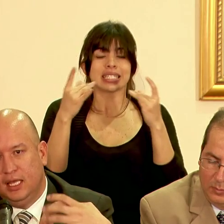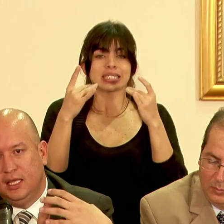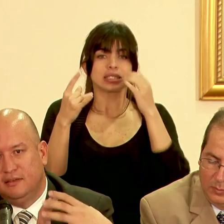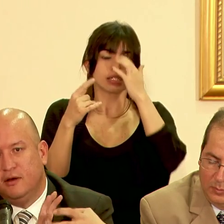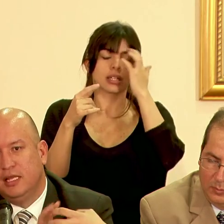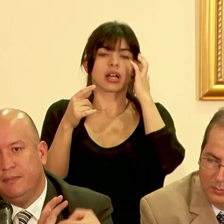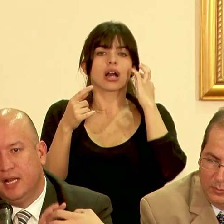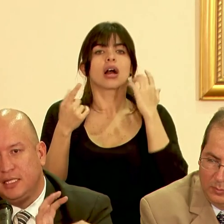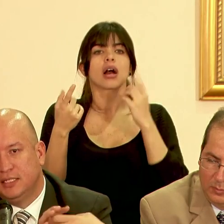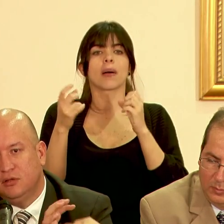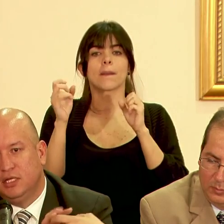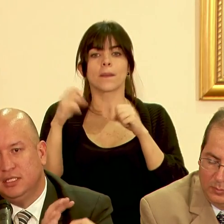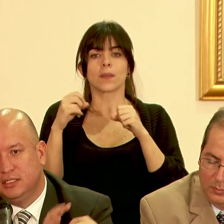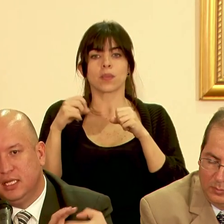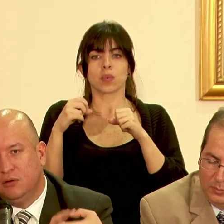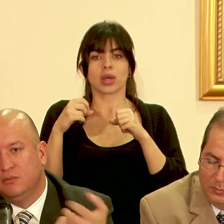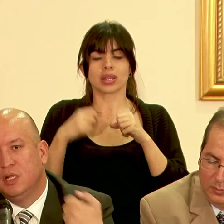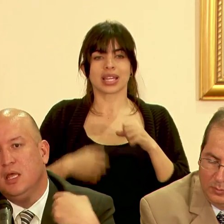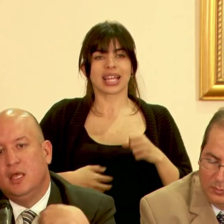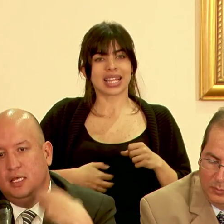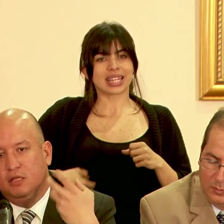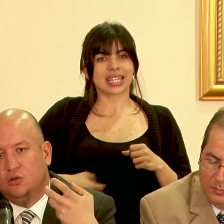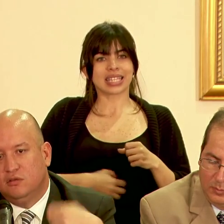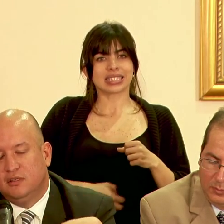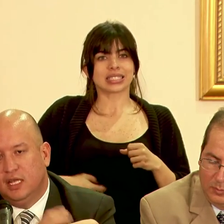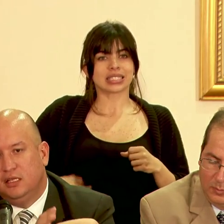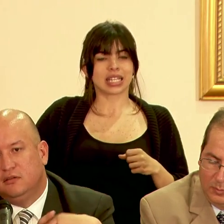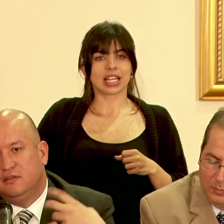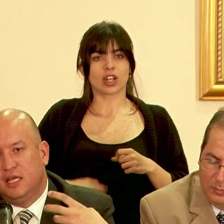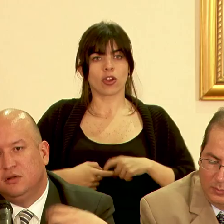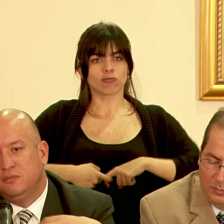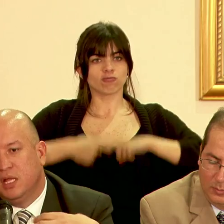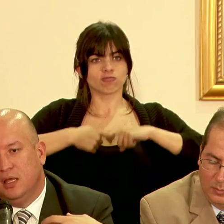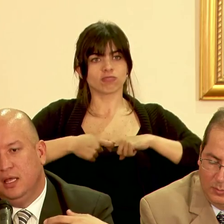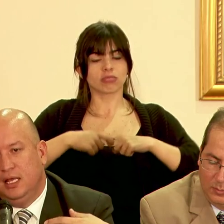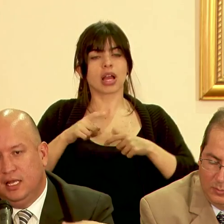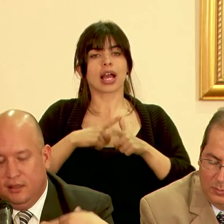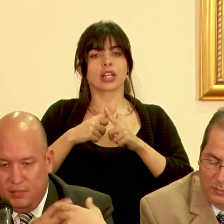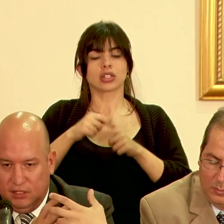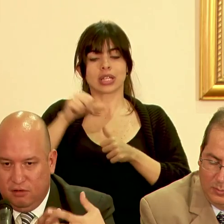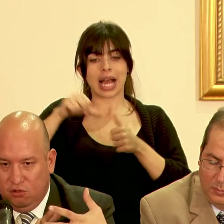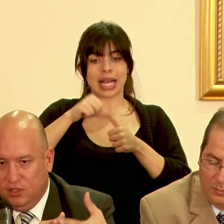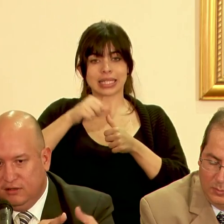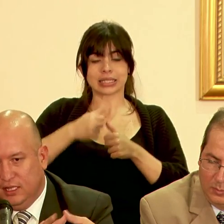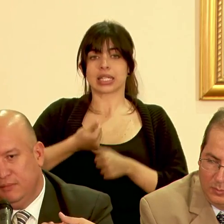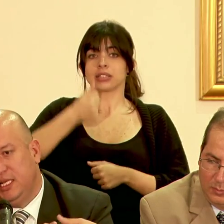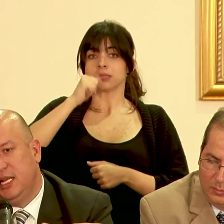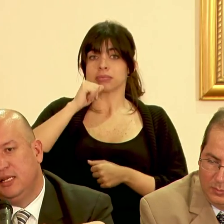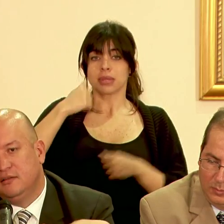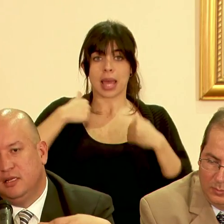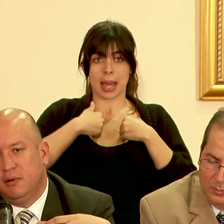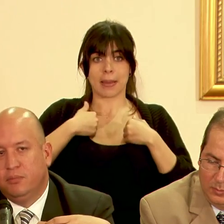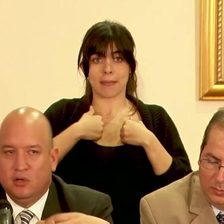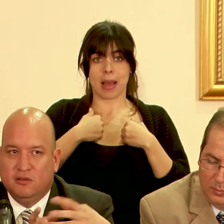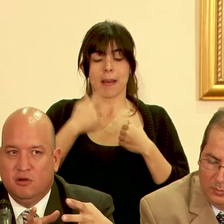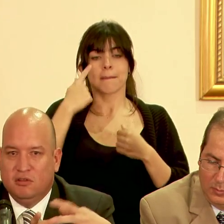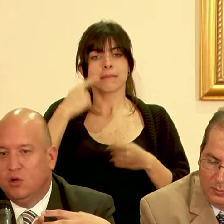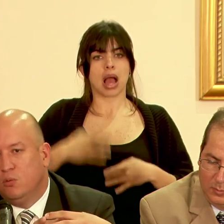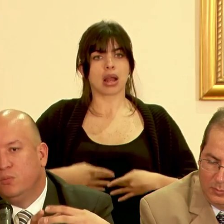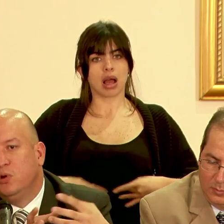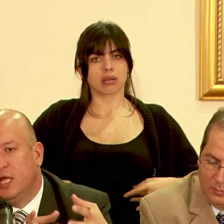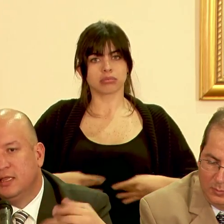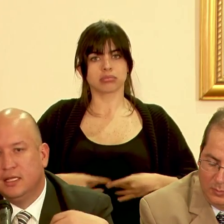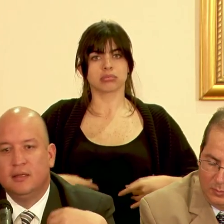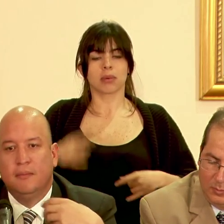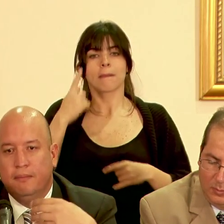que se vaya paralizando el intestino y entonces es necesario la administración de aceite mineral que sirva por decirlo